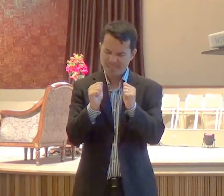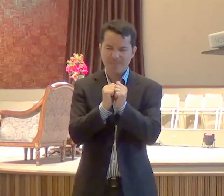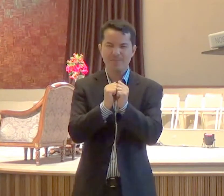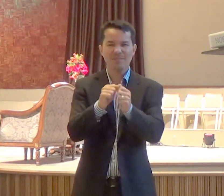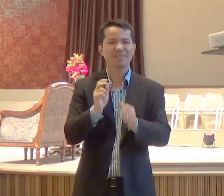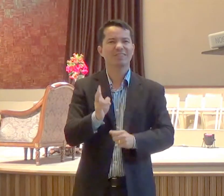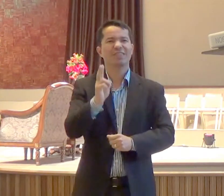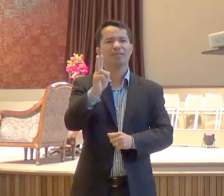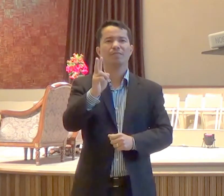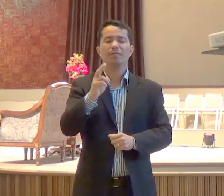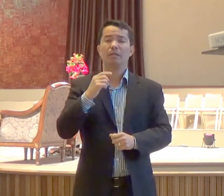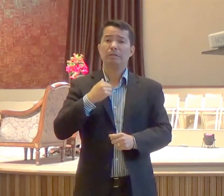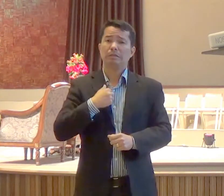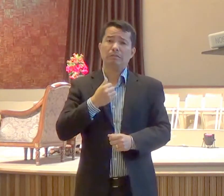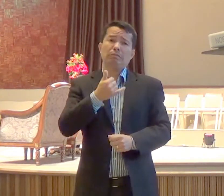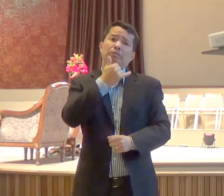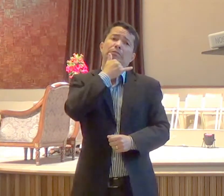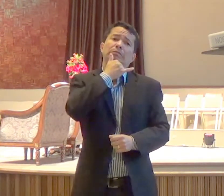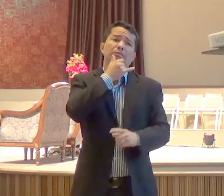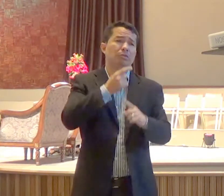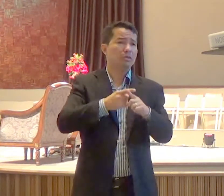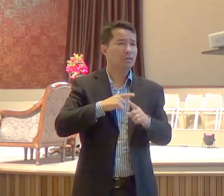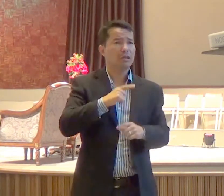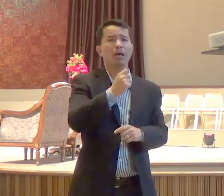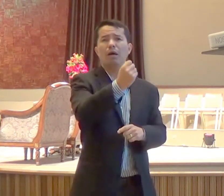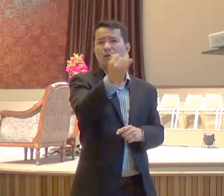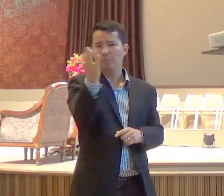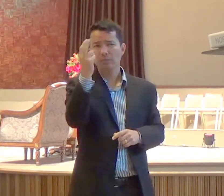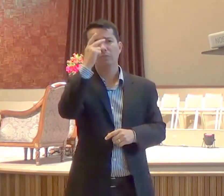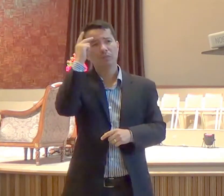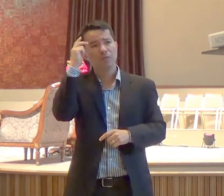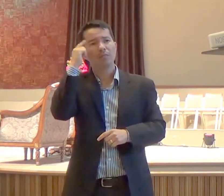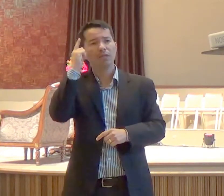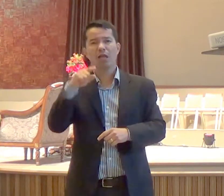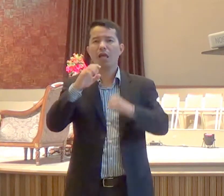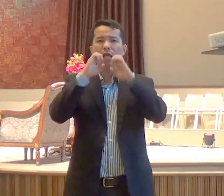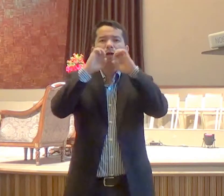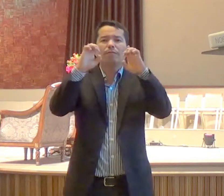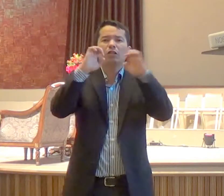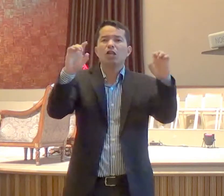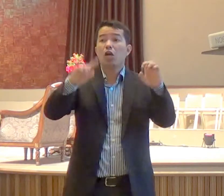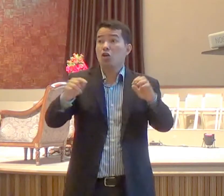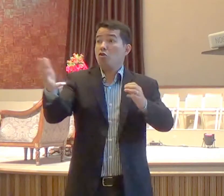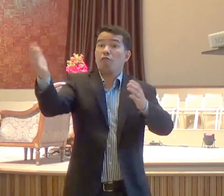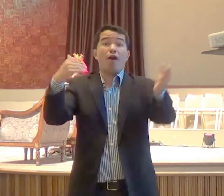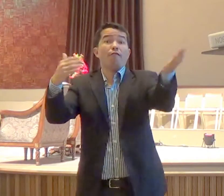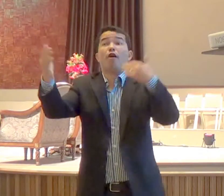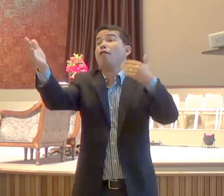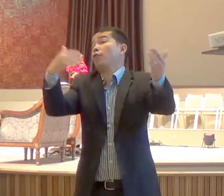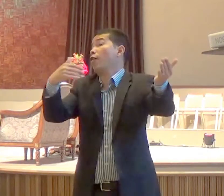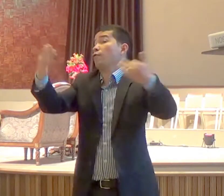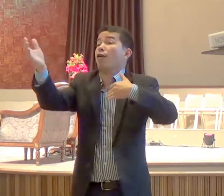levar pessoas para uma igreja, evangelizar é levar uma pessoa a mudar de fé, não,